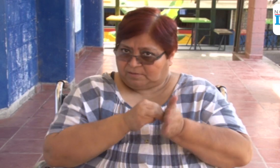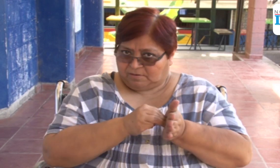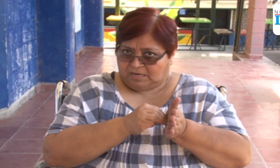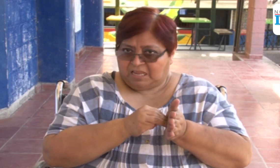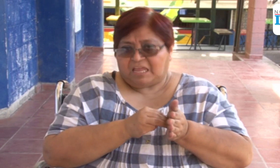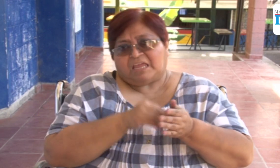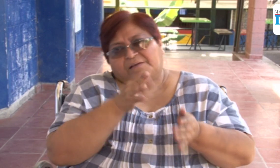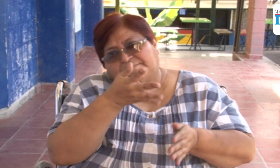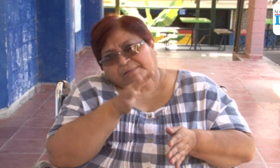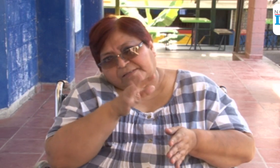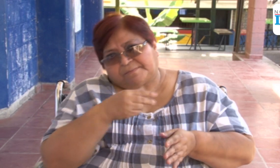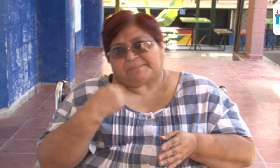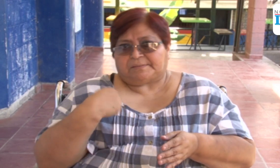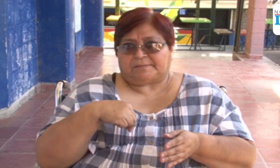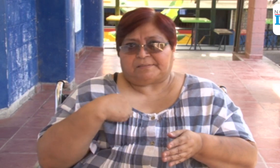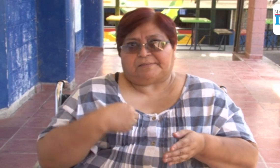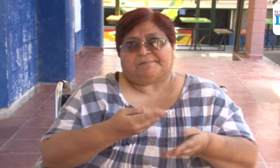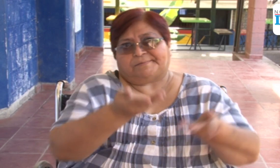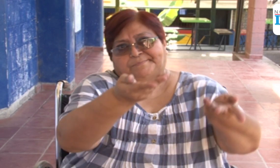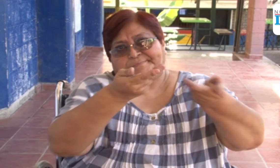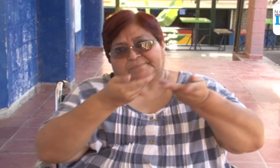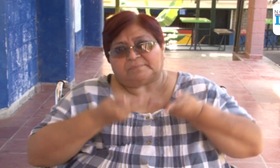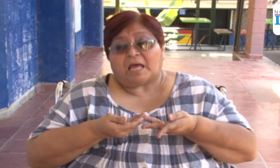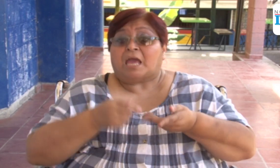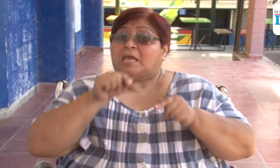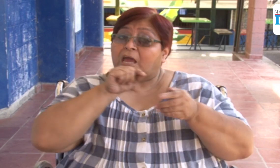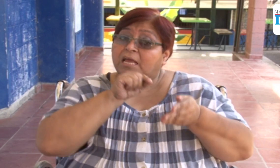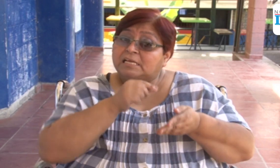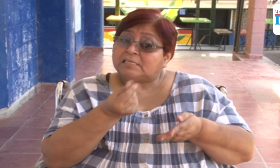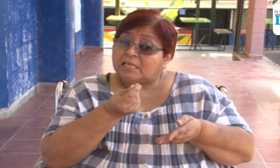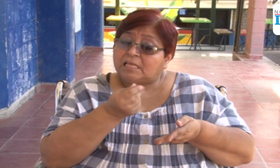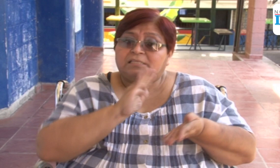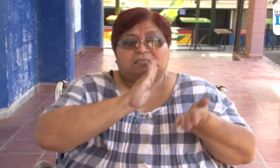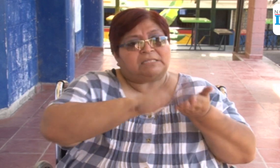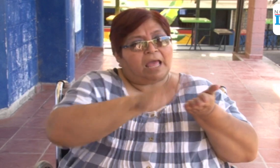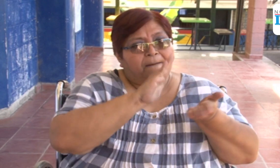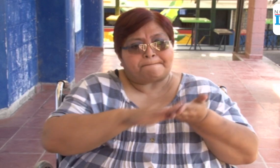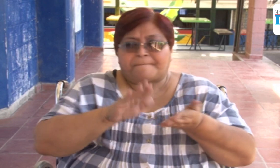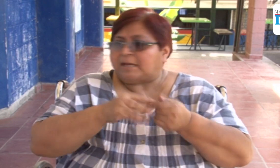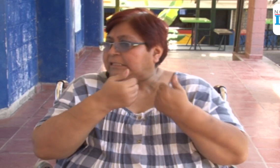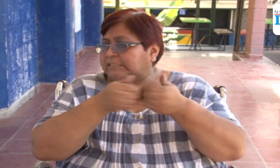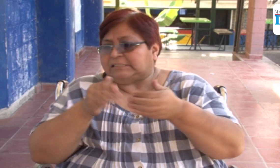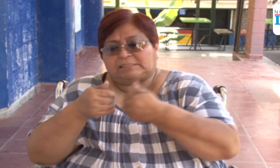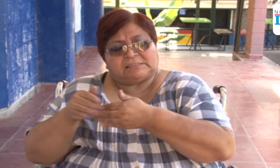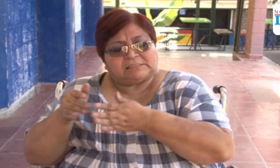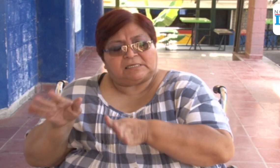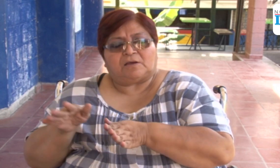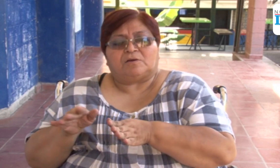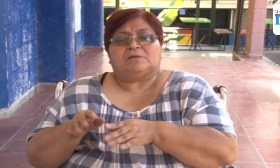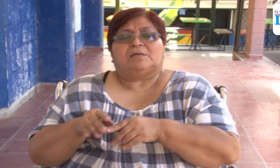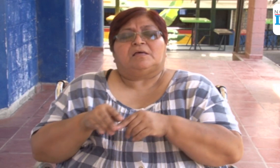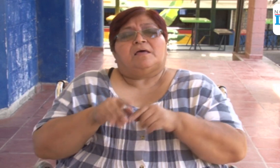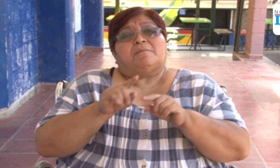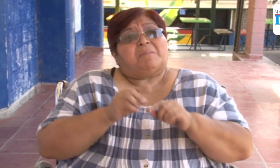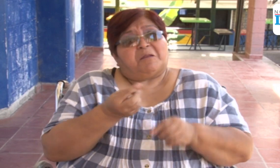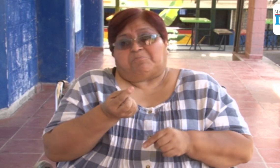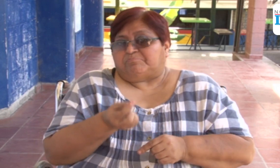El presupuesto de esta escuela es de 5.000 dólares anuales. La mayoría del tiempo logran hacer obras de infraestructura